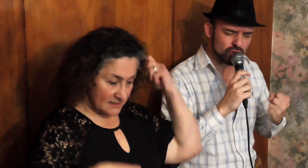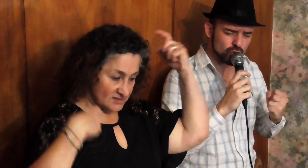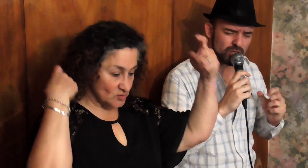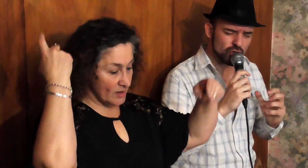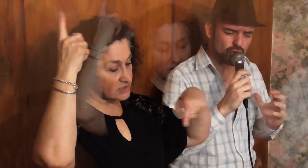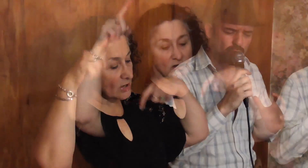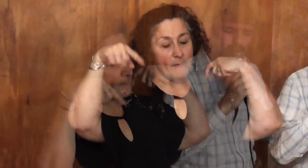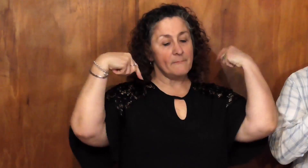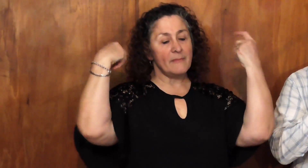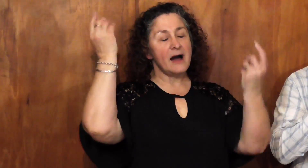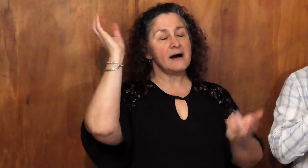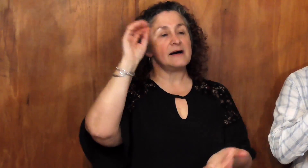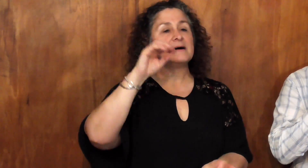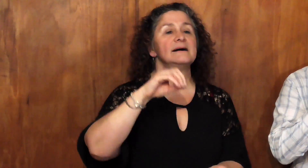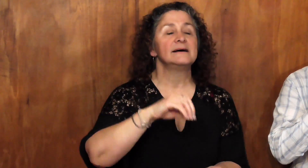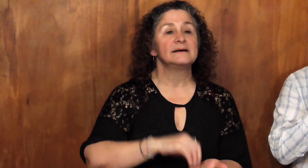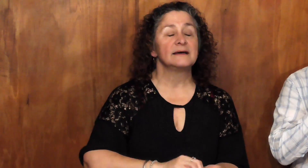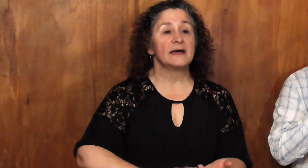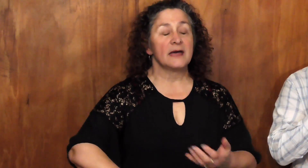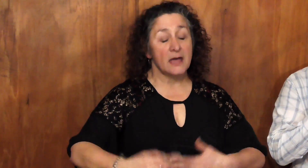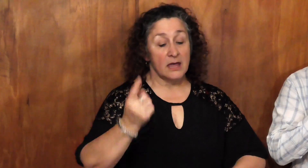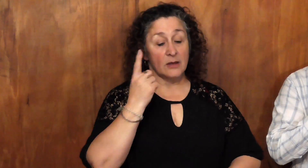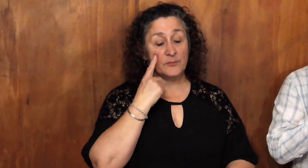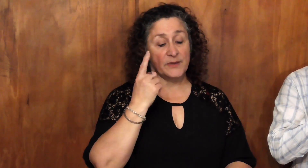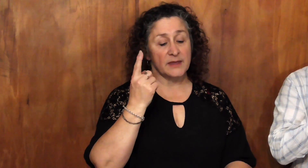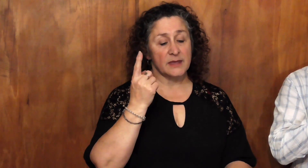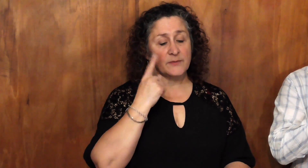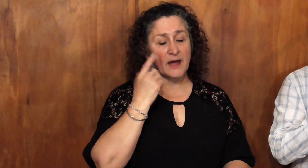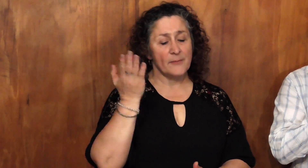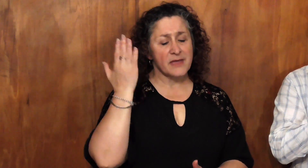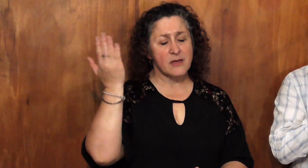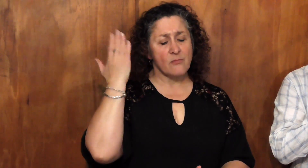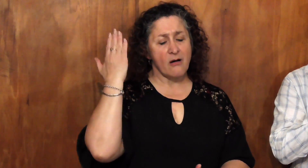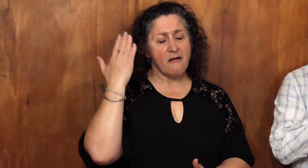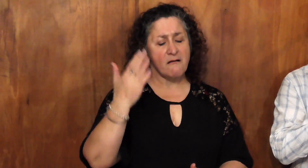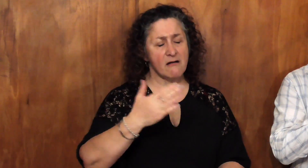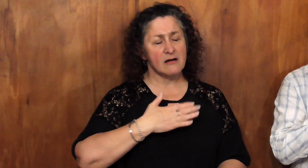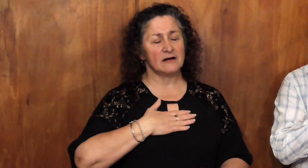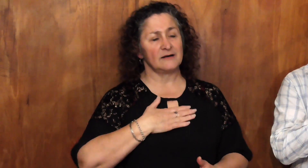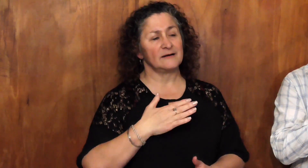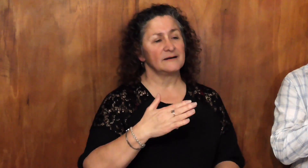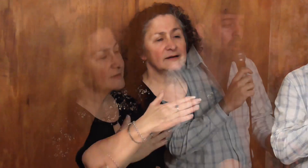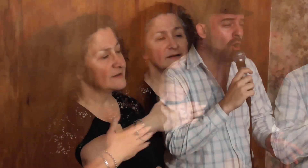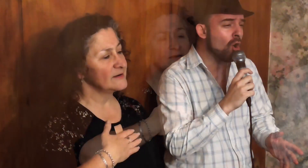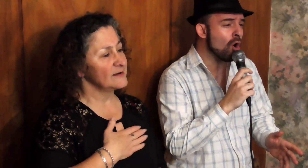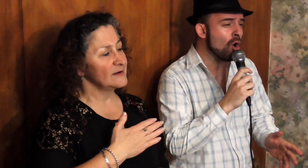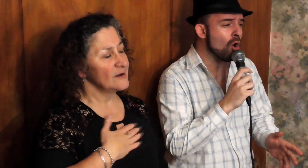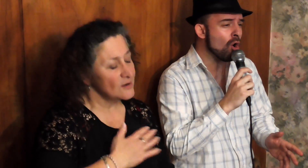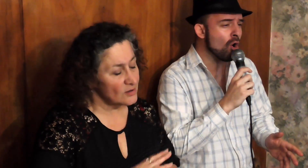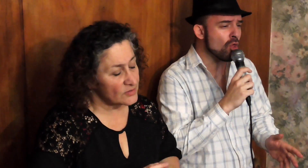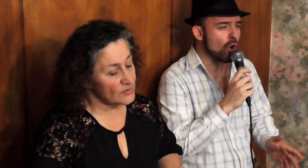sueños más, viví a mi modo